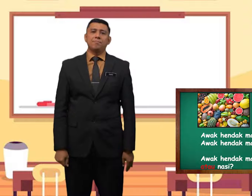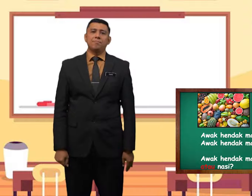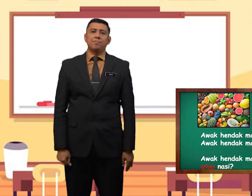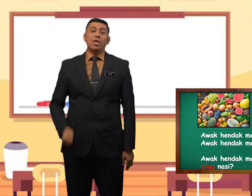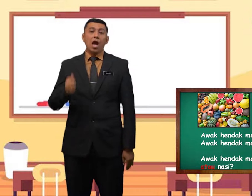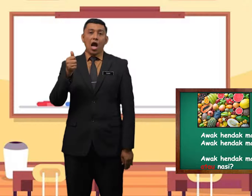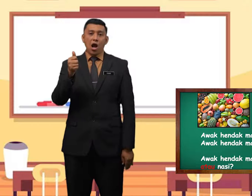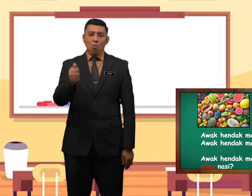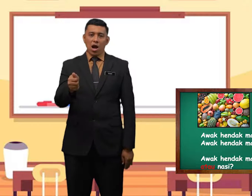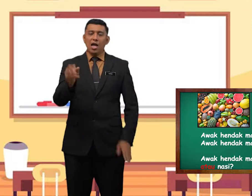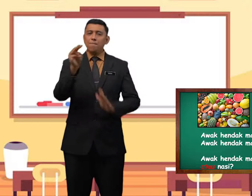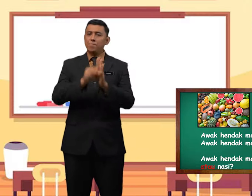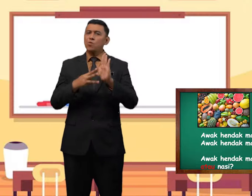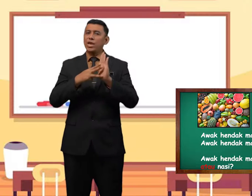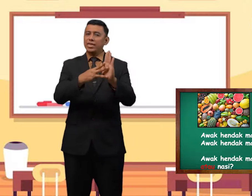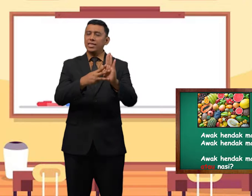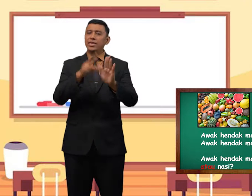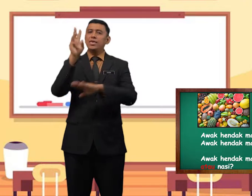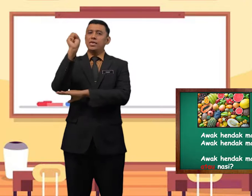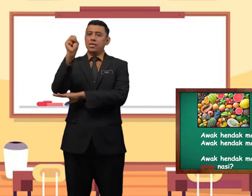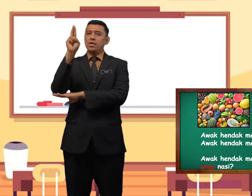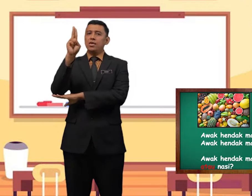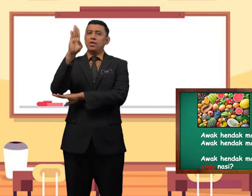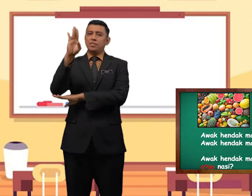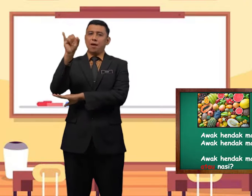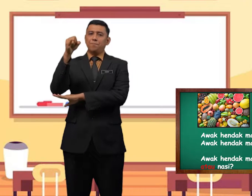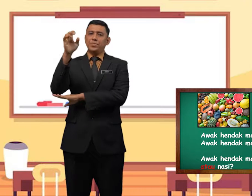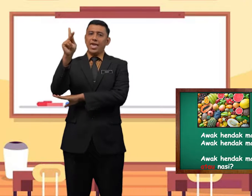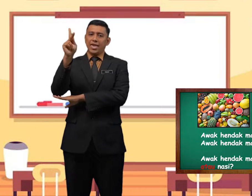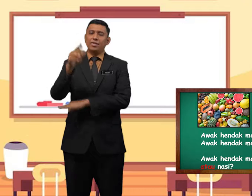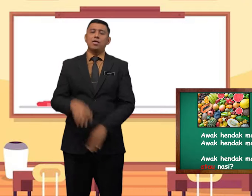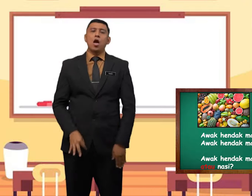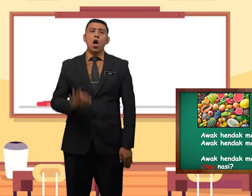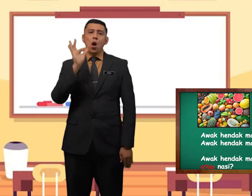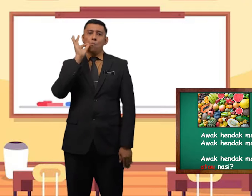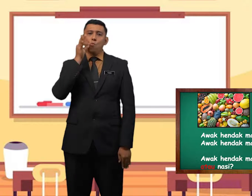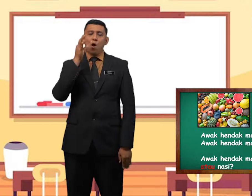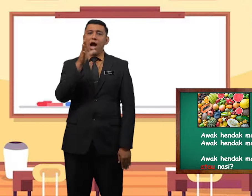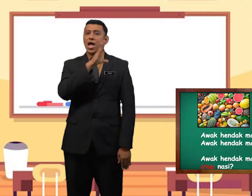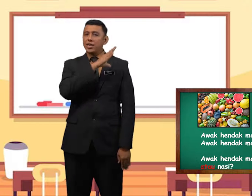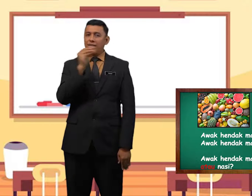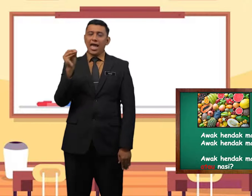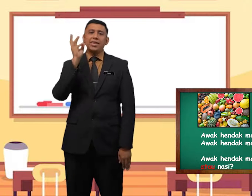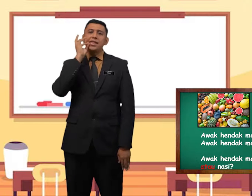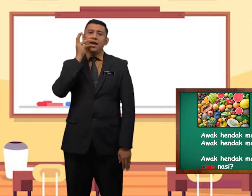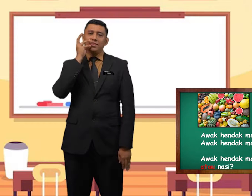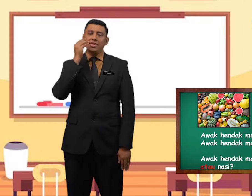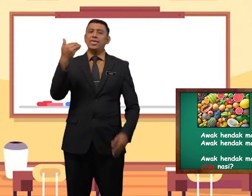Awak mewakili subjek buah dan nasi